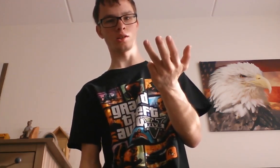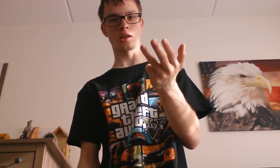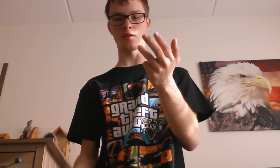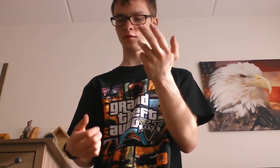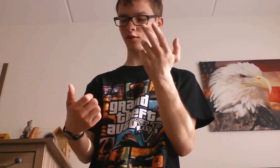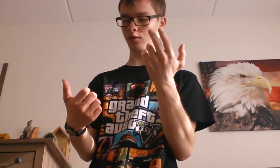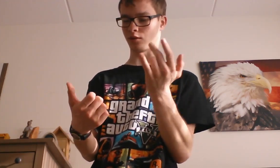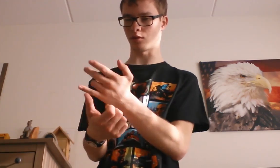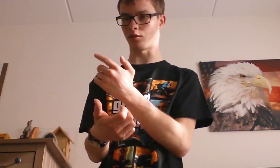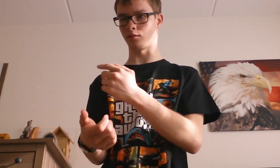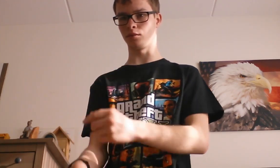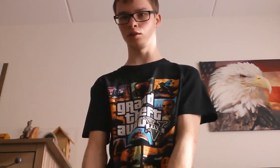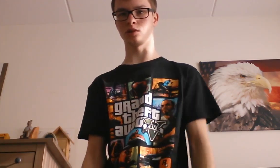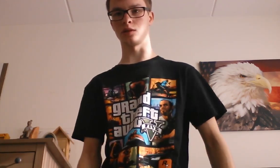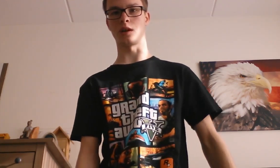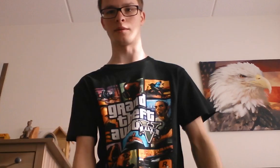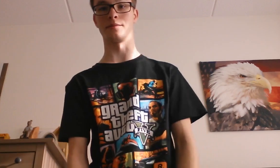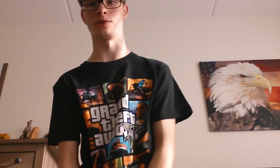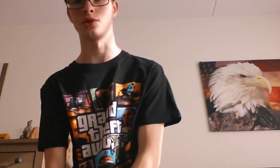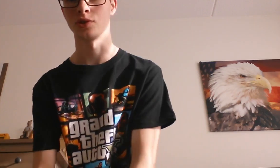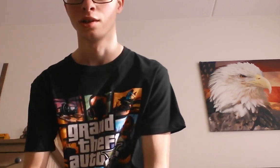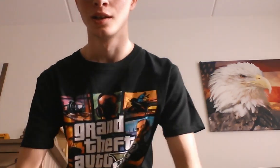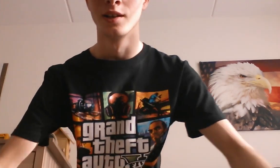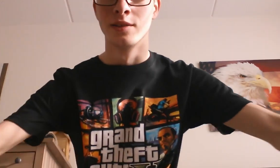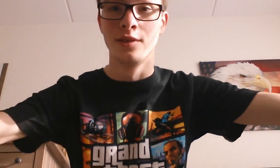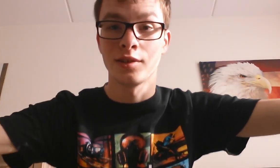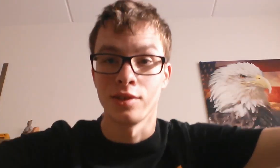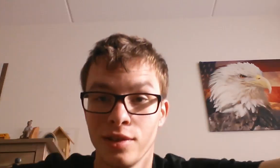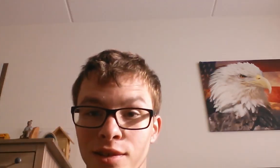eten geven. En alle beesten. Ja. Dat is het.